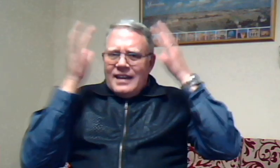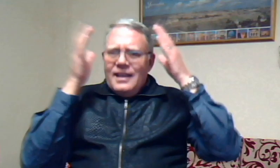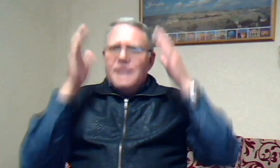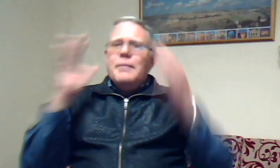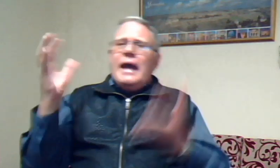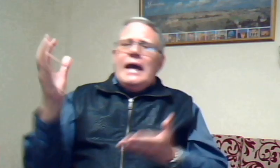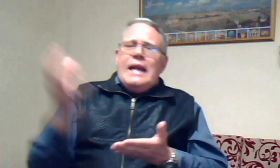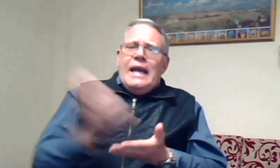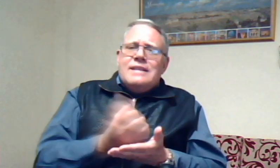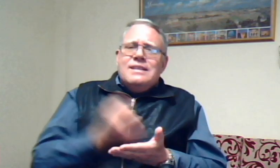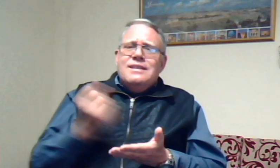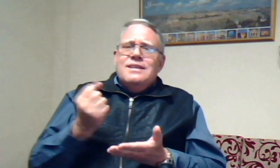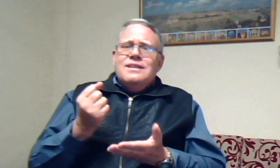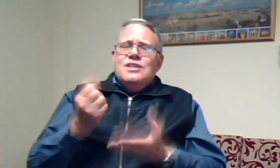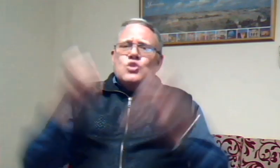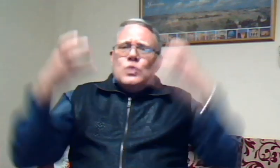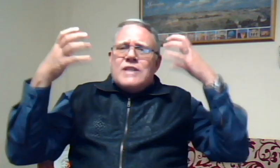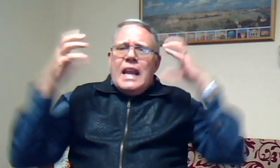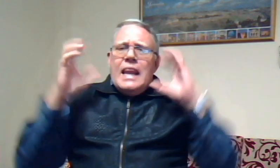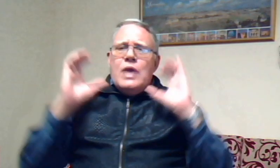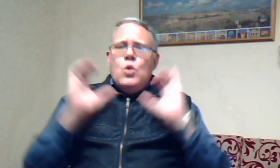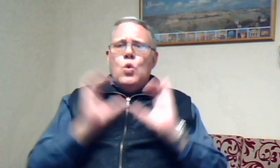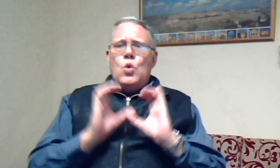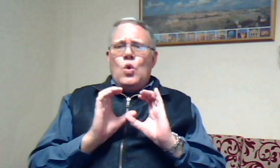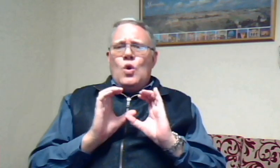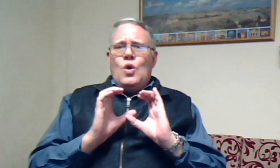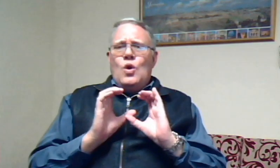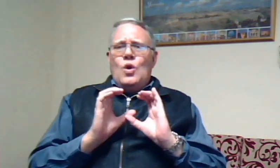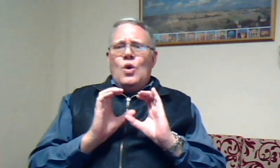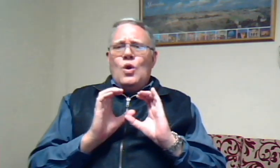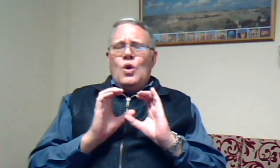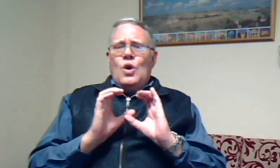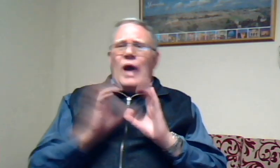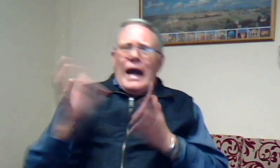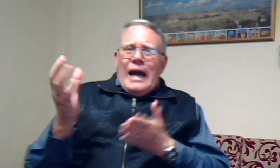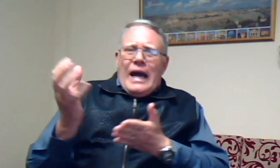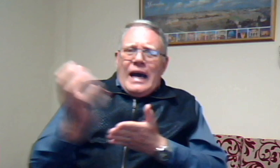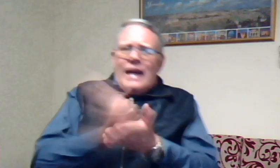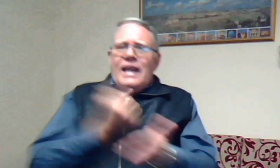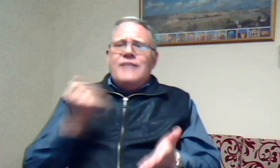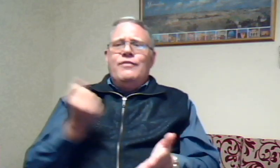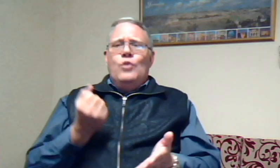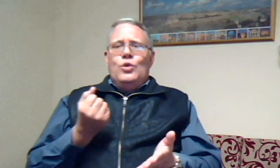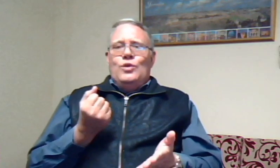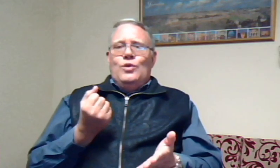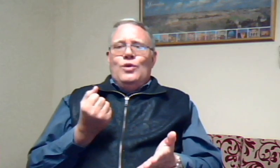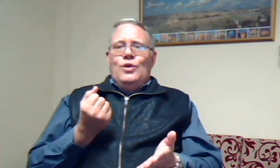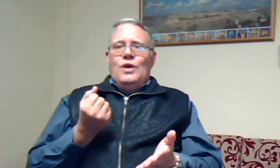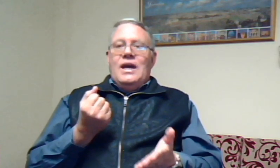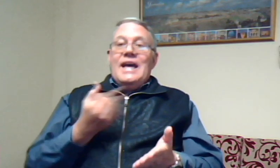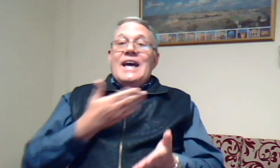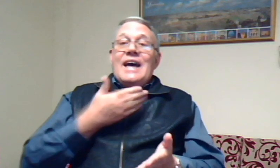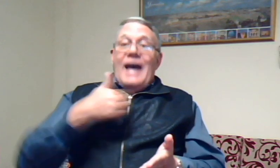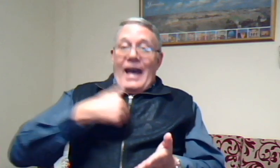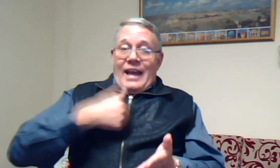het my gered Soos een liew gered word Ek